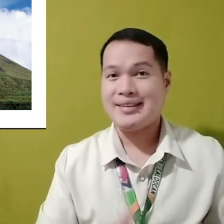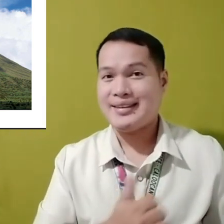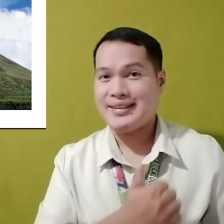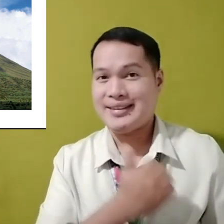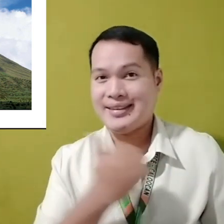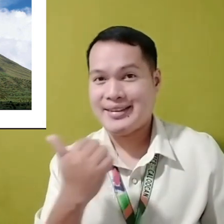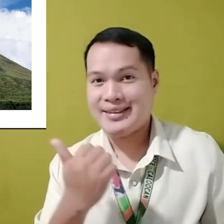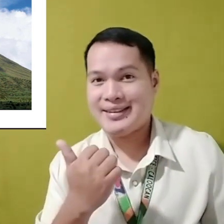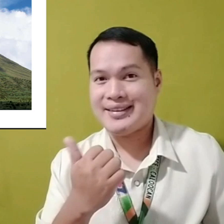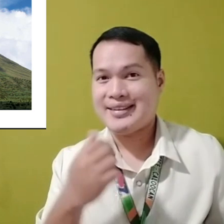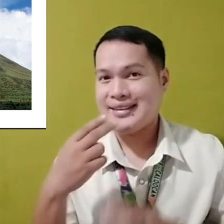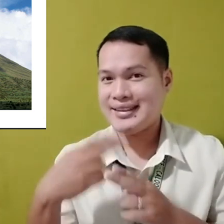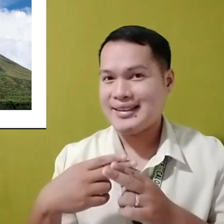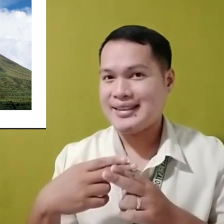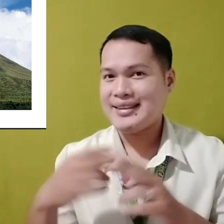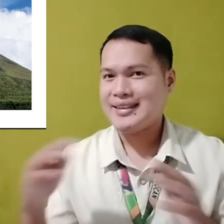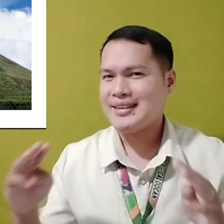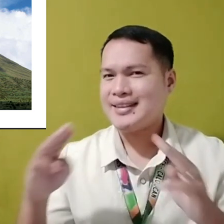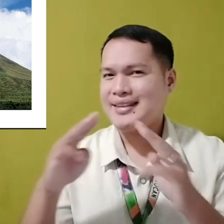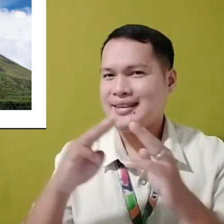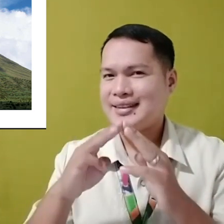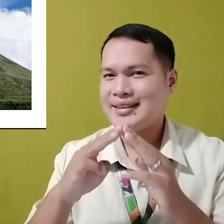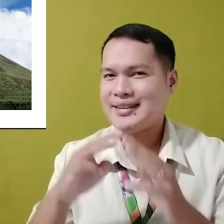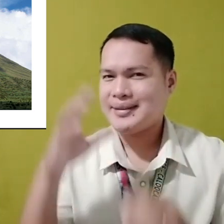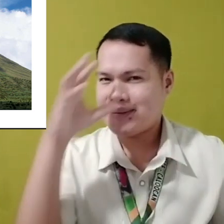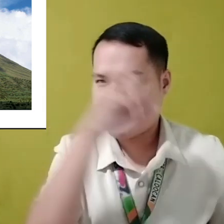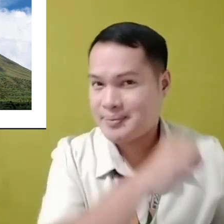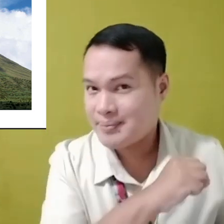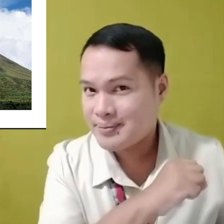Sa iba naman, pangalanan nga natin